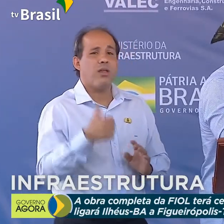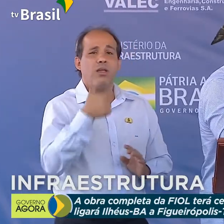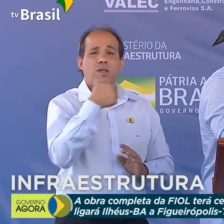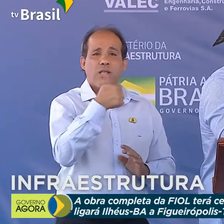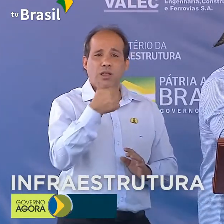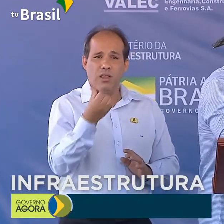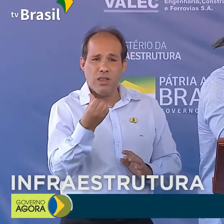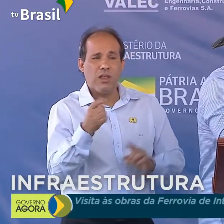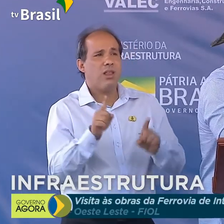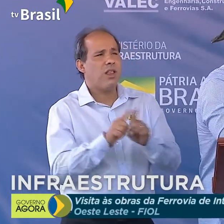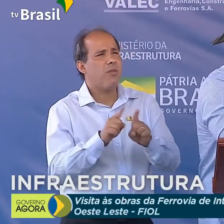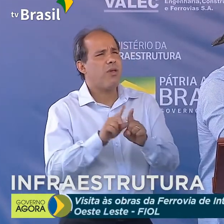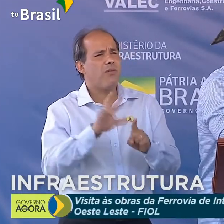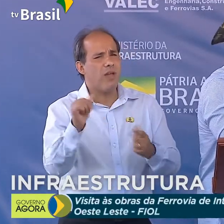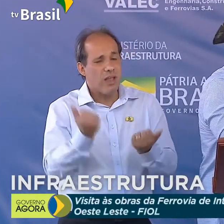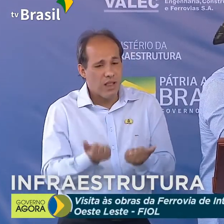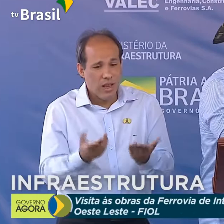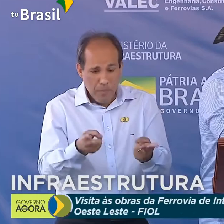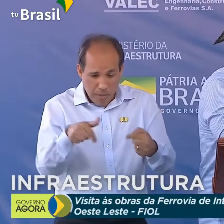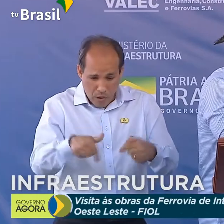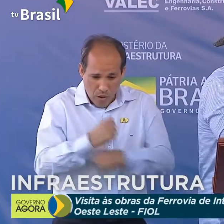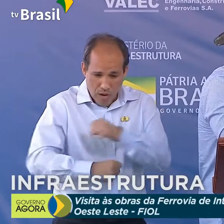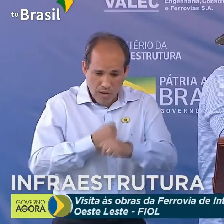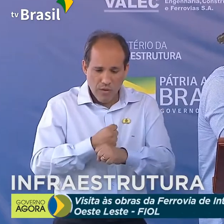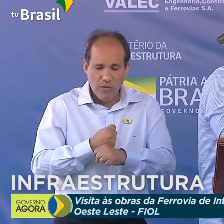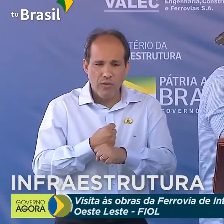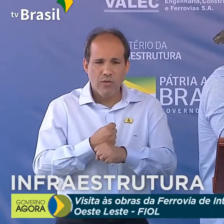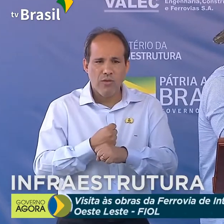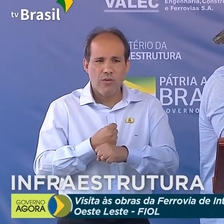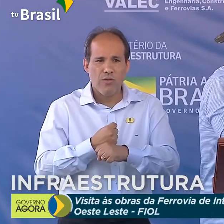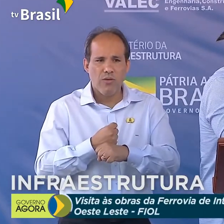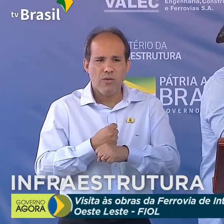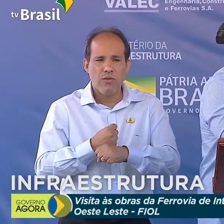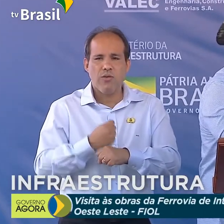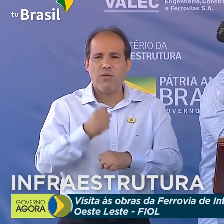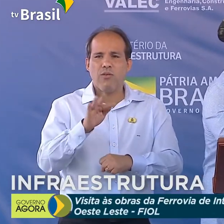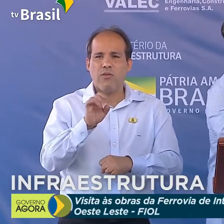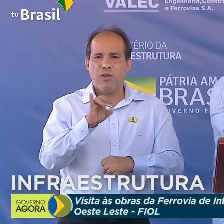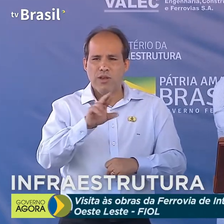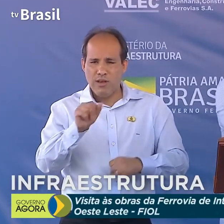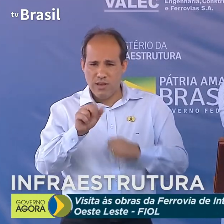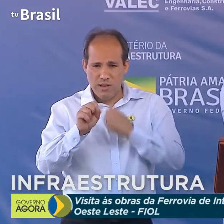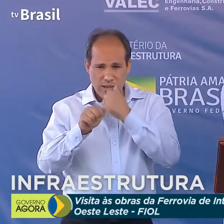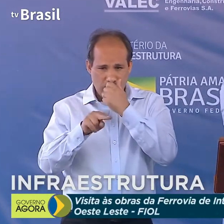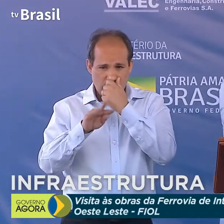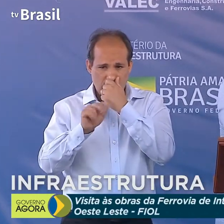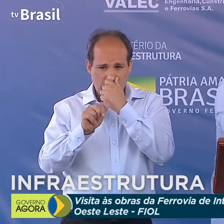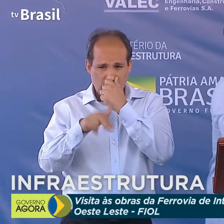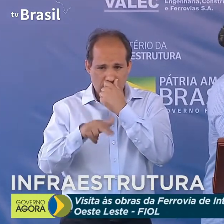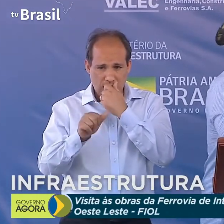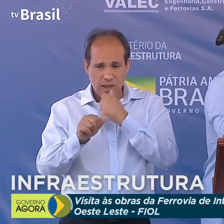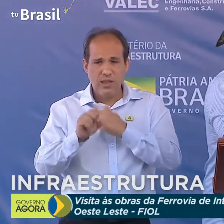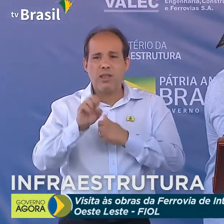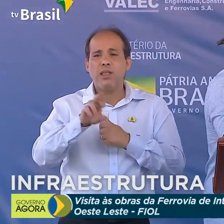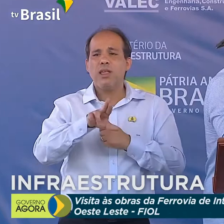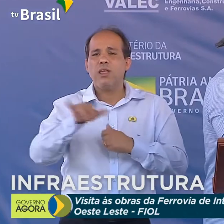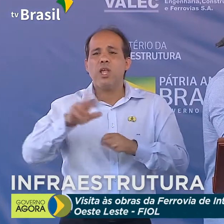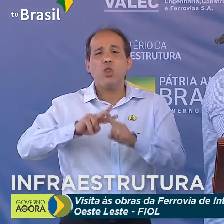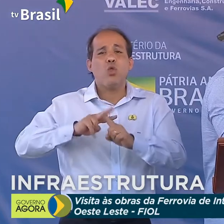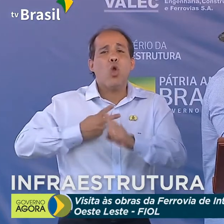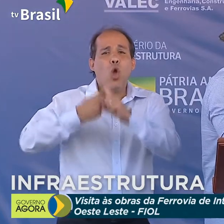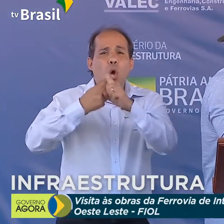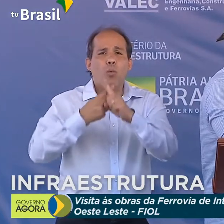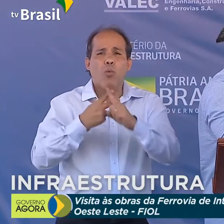116, nós vamos entregar, esse ano, Feira de Santana, Serrinha, 12 quilômetros de duplicação. E